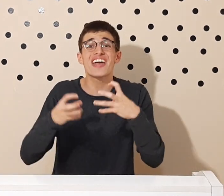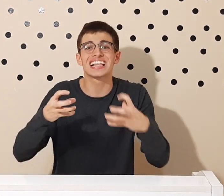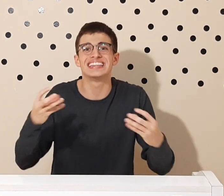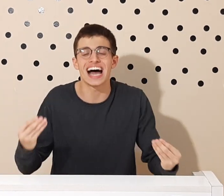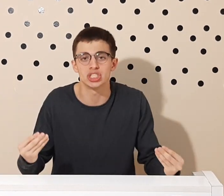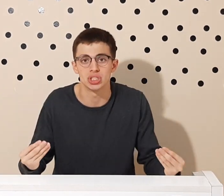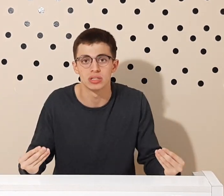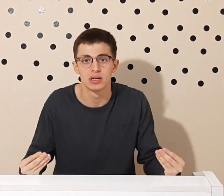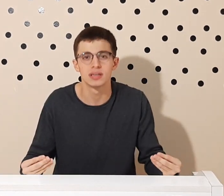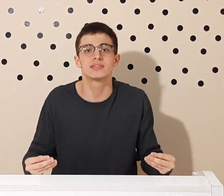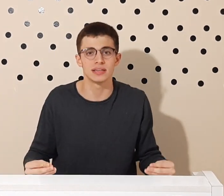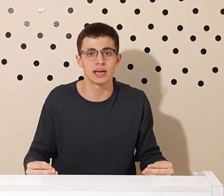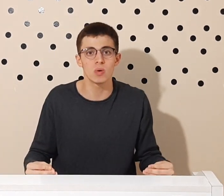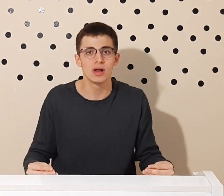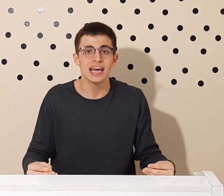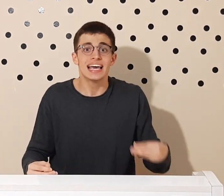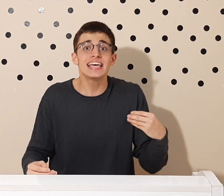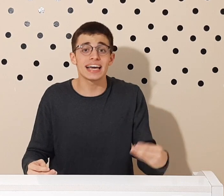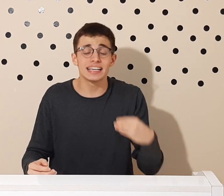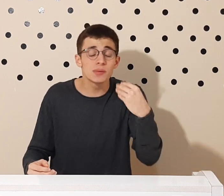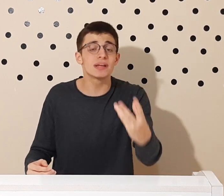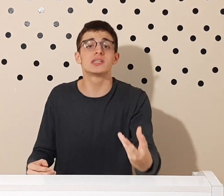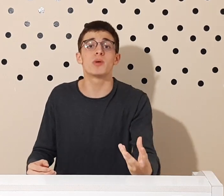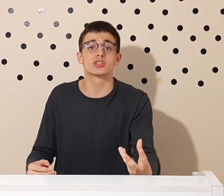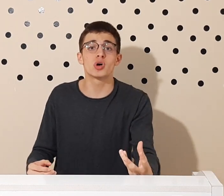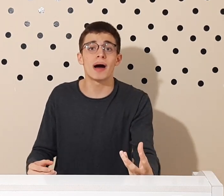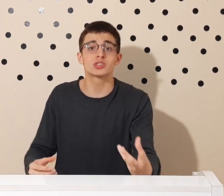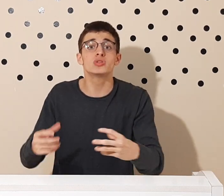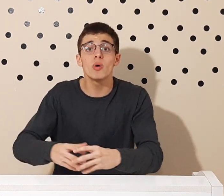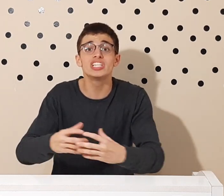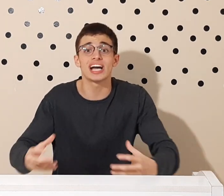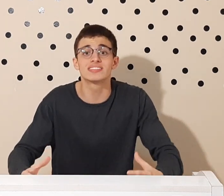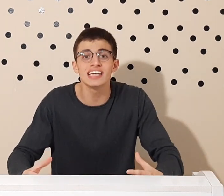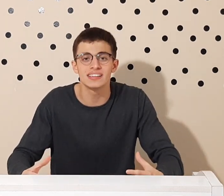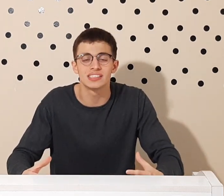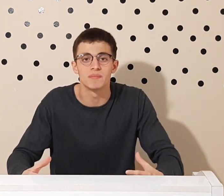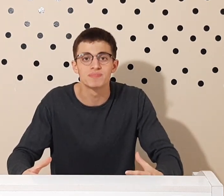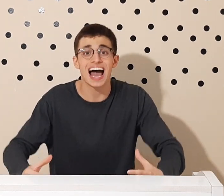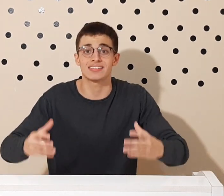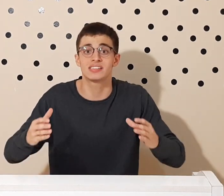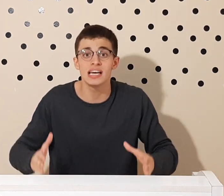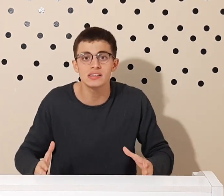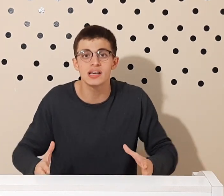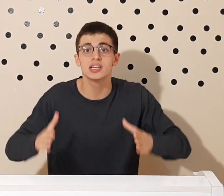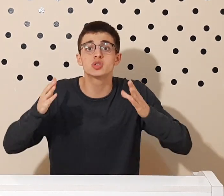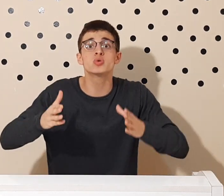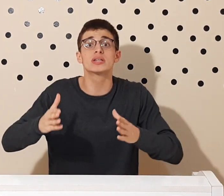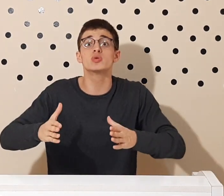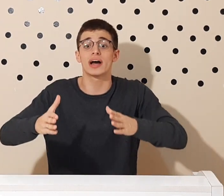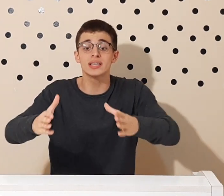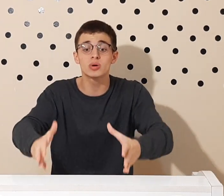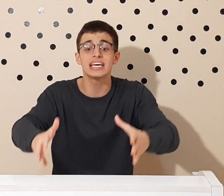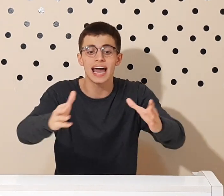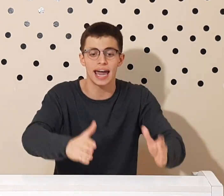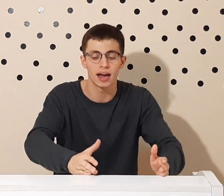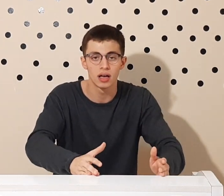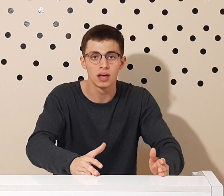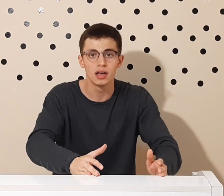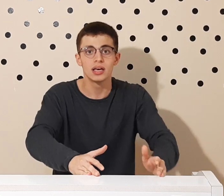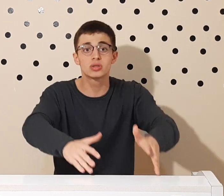verdade. Entenderam? E aí esse princípio axiomático deu origem à ciência. A ciência estuda tudo aquilo que é e